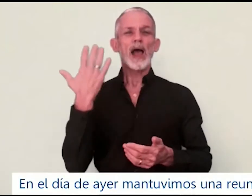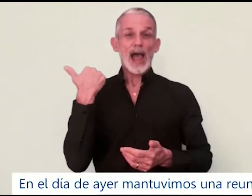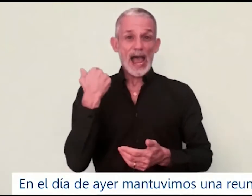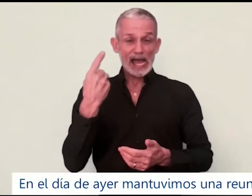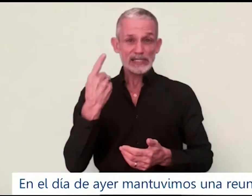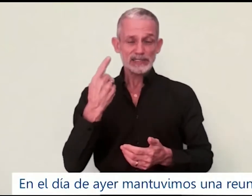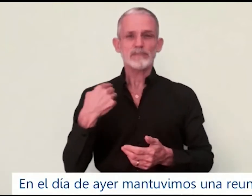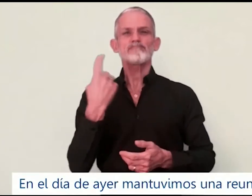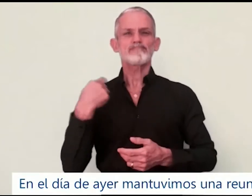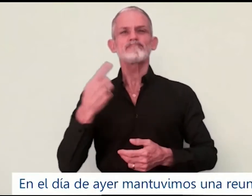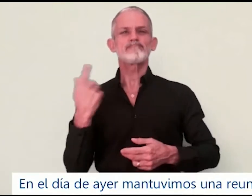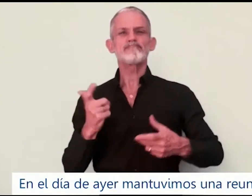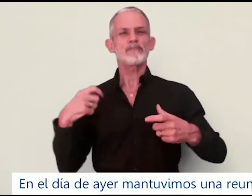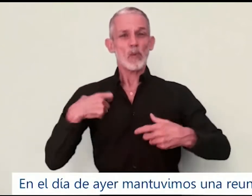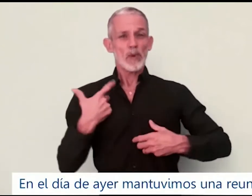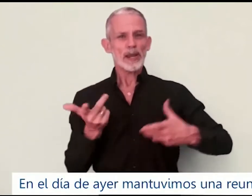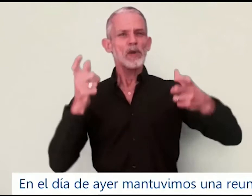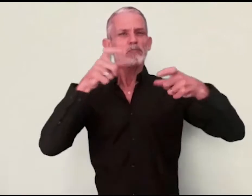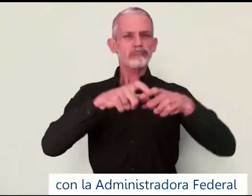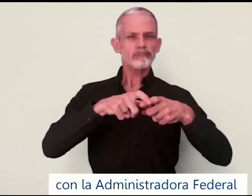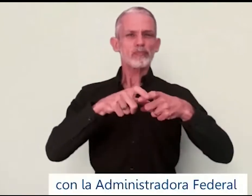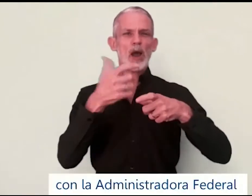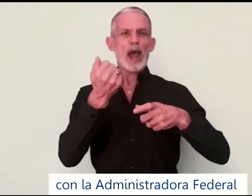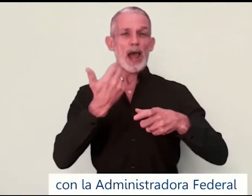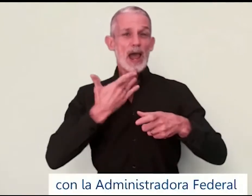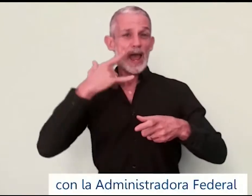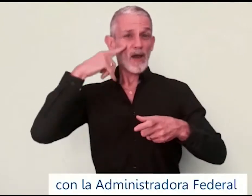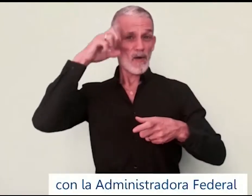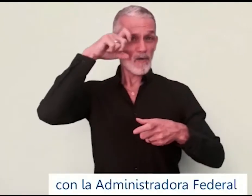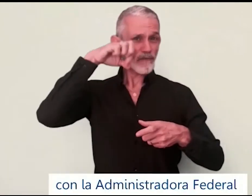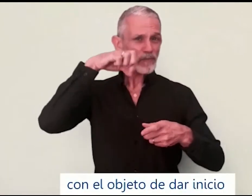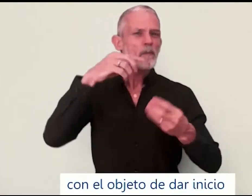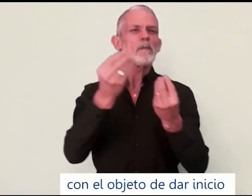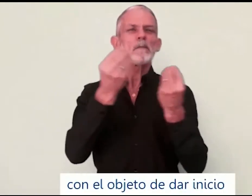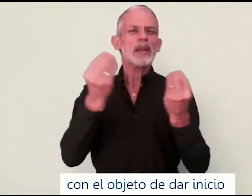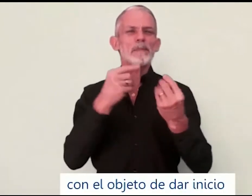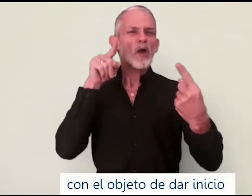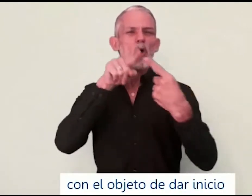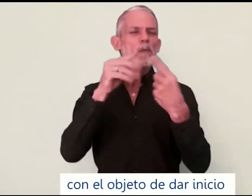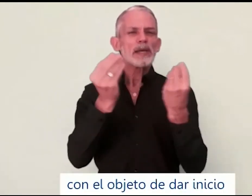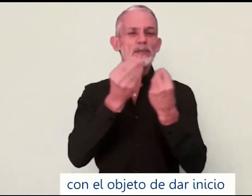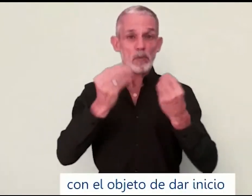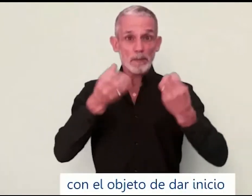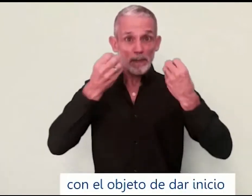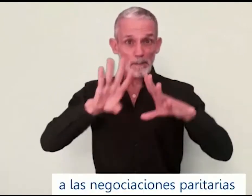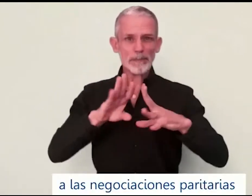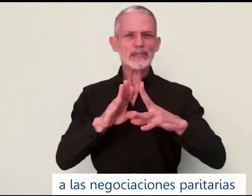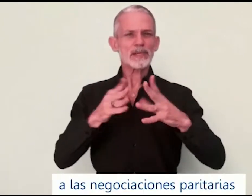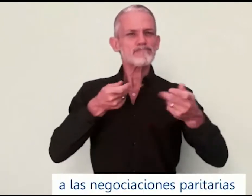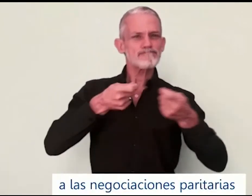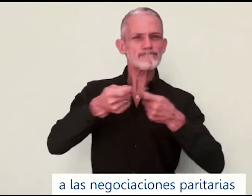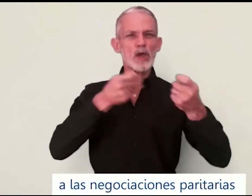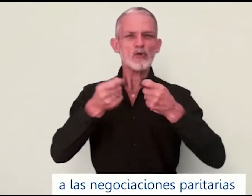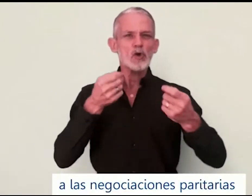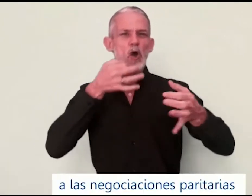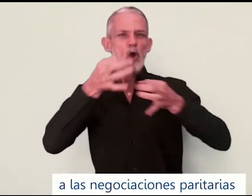ayer mantuvimos una reunión con la Administradora Federal con el objeto de dar inicio a las negociaciones paritarias